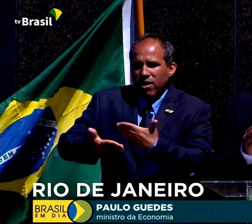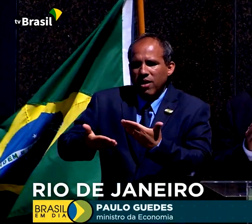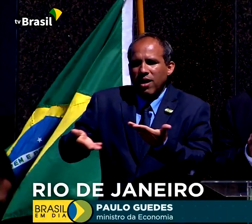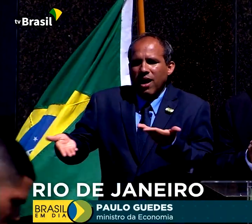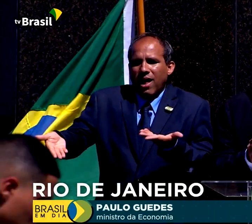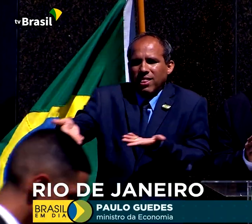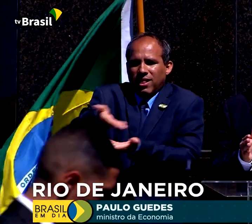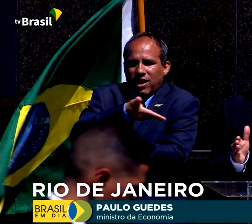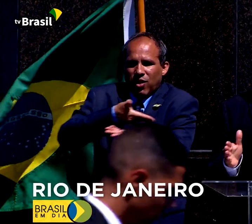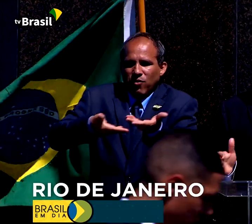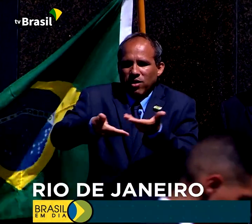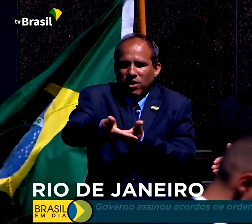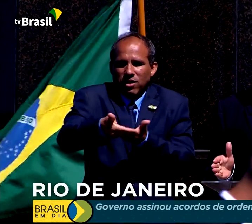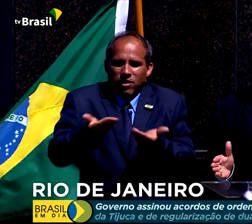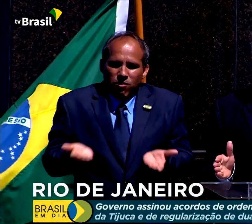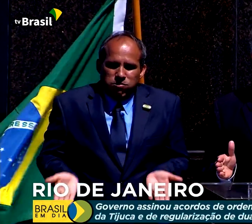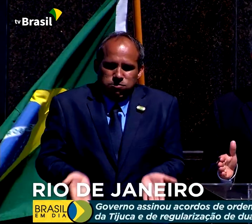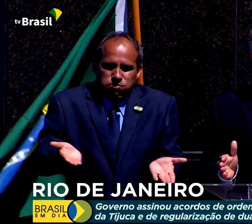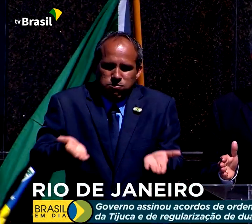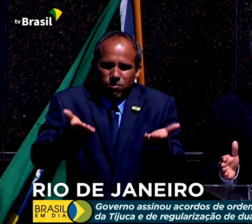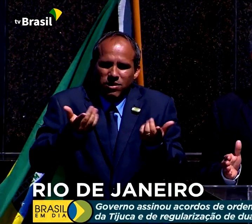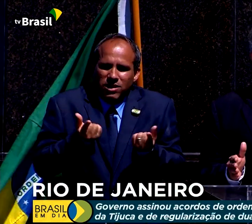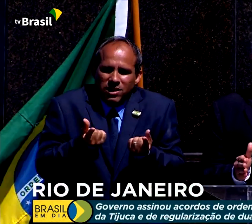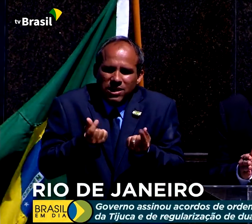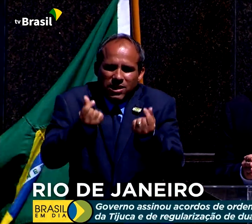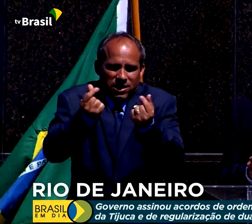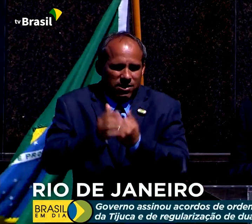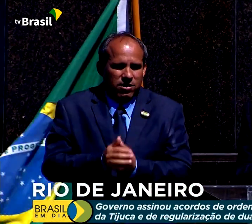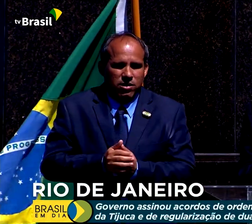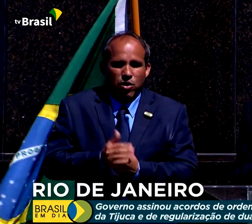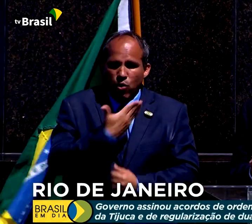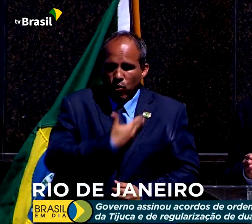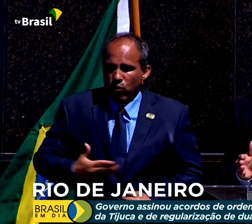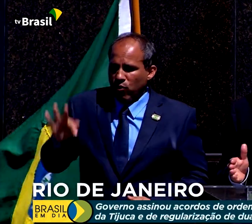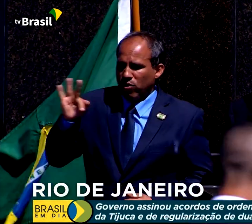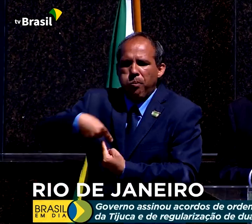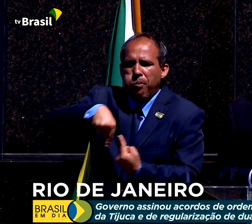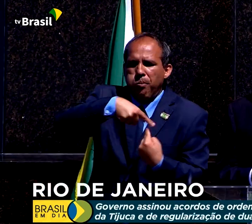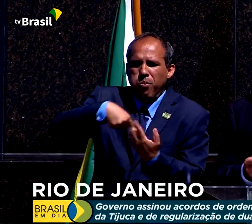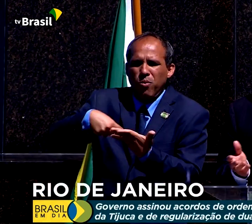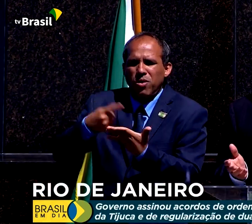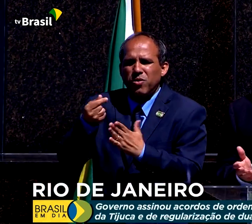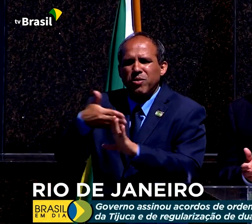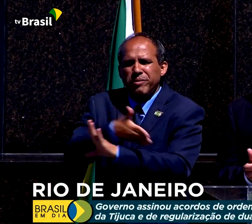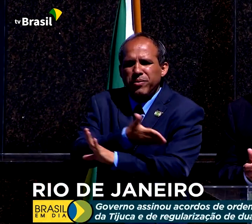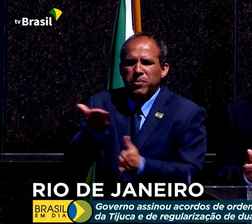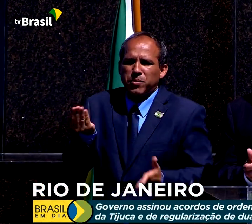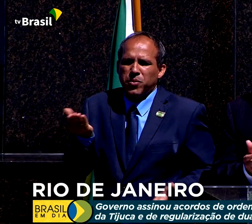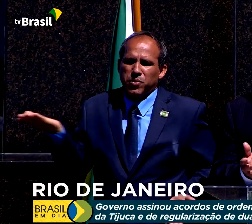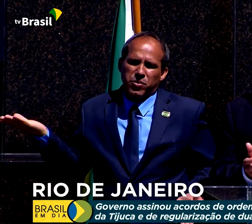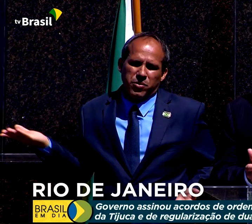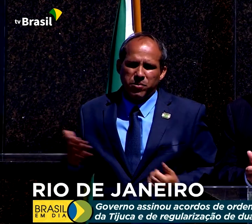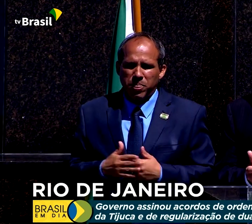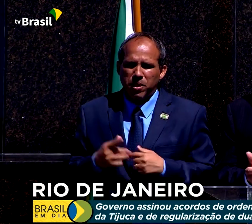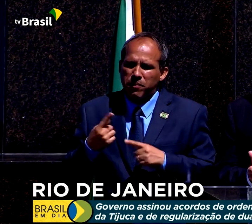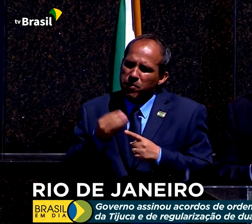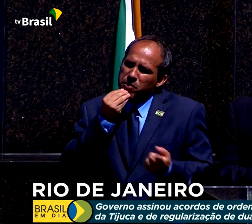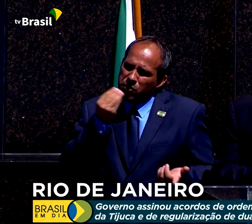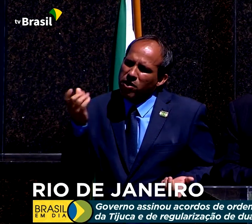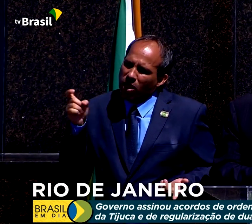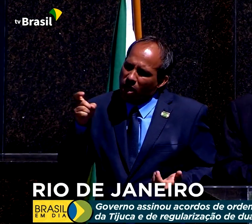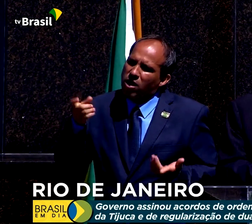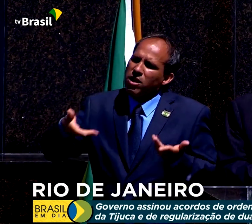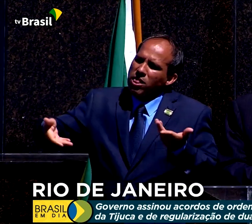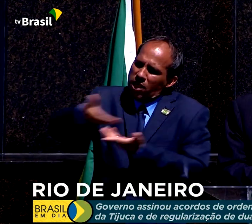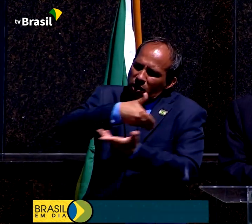de riqueza. O governo brasileiro é trilionário. E por que não transferir essas